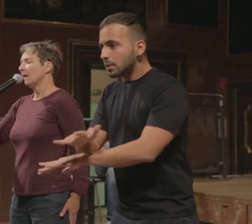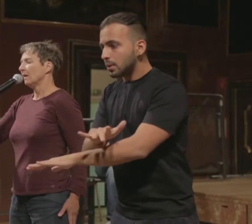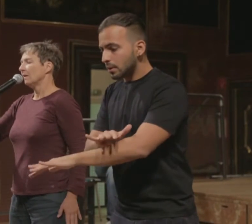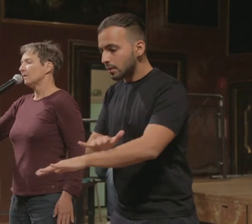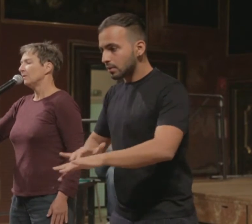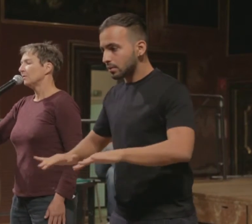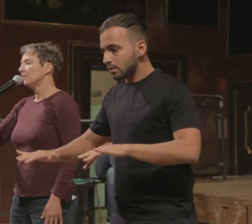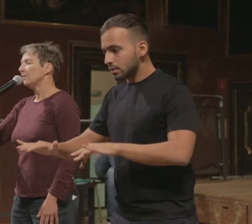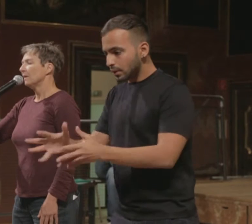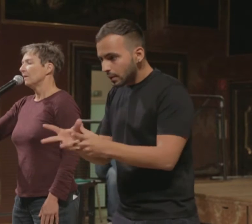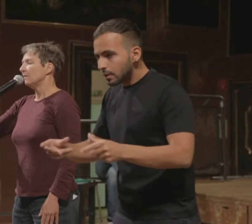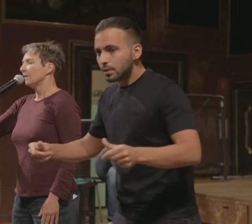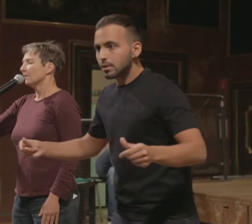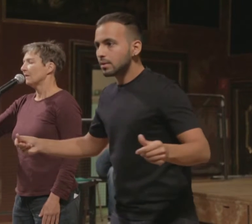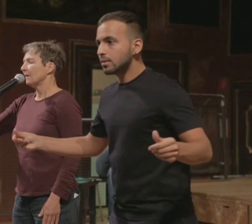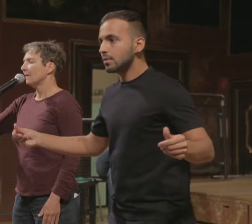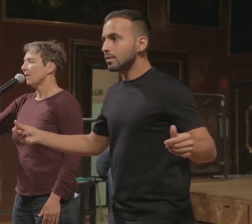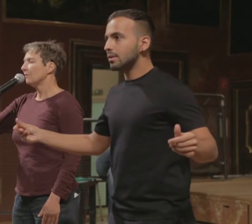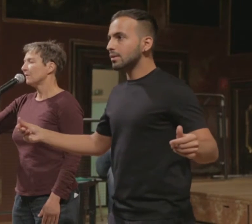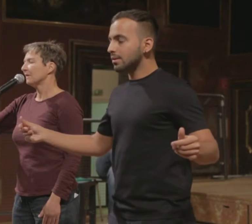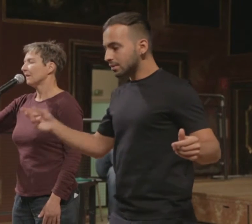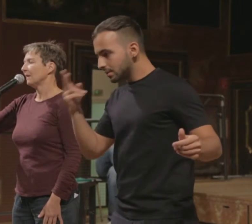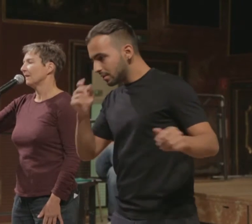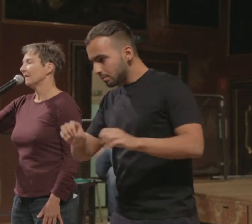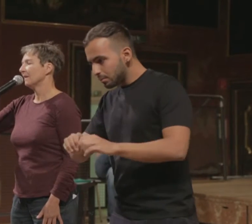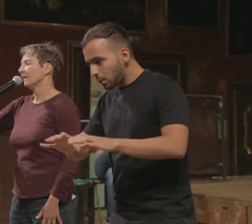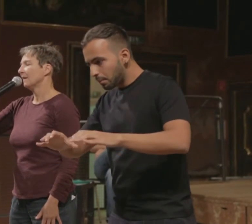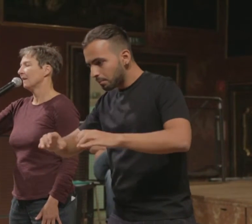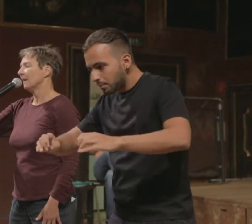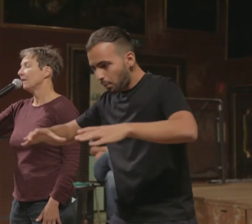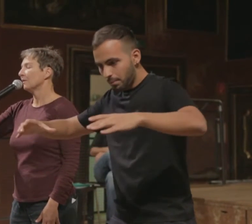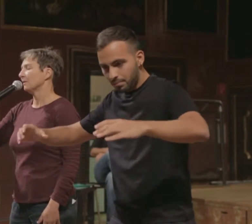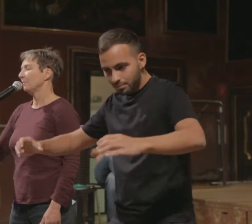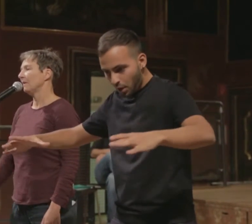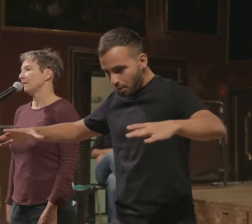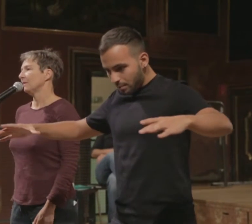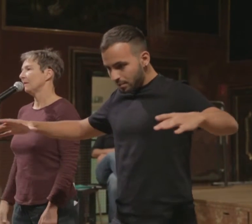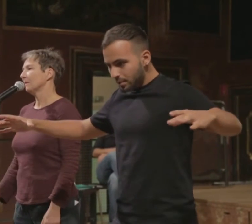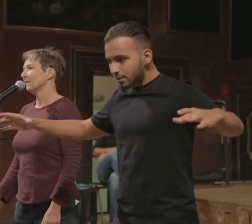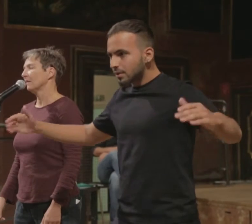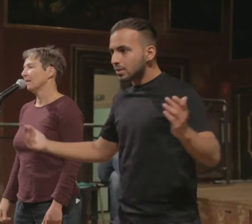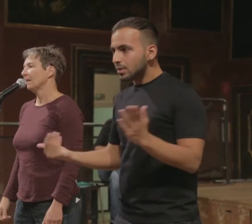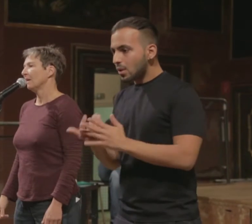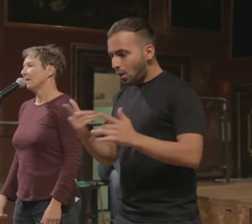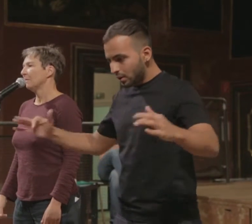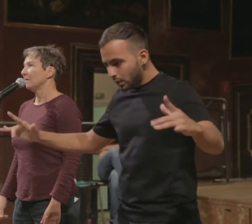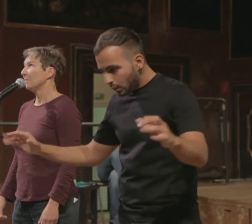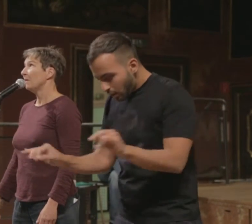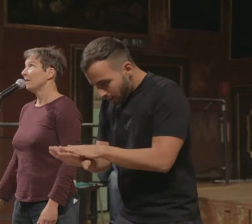Sieh zu, wie aus den entlaufenden Ringen ein neues Bild entsteht. Mit Himmel